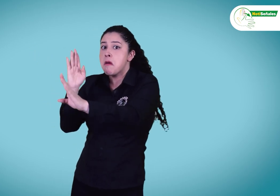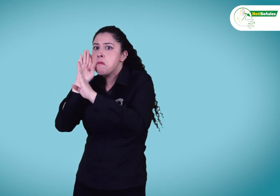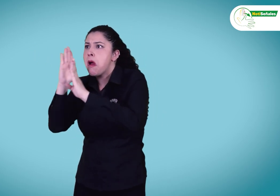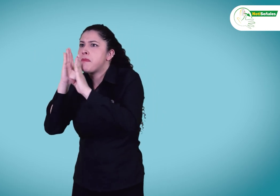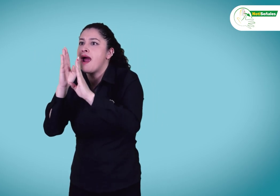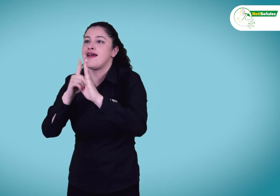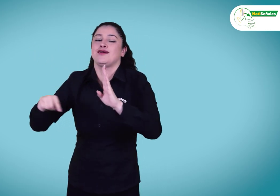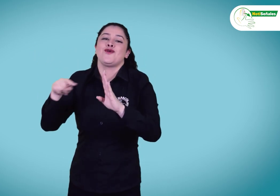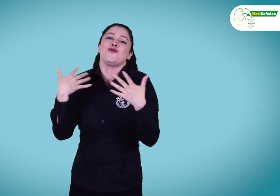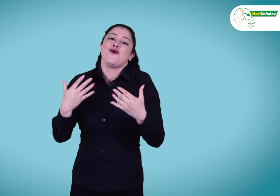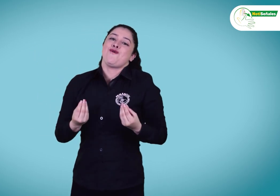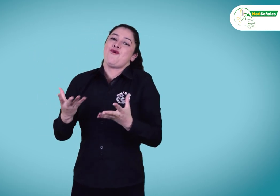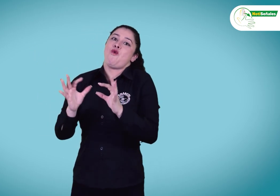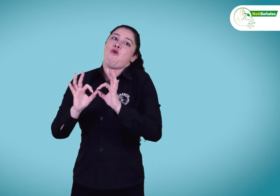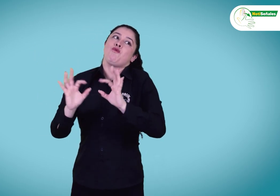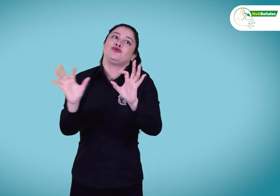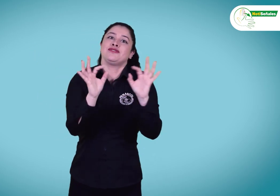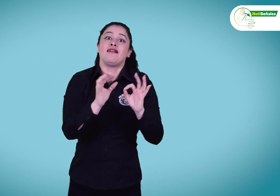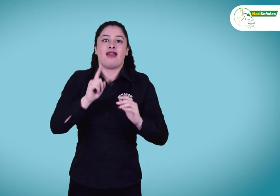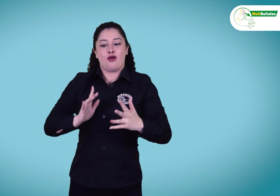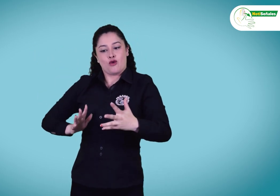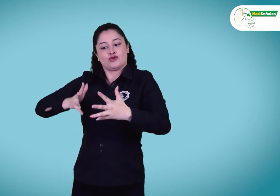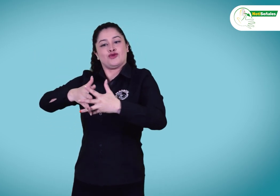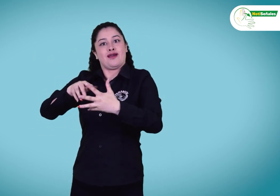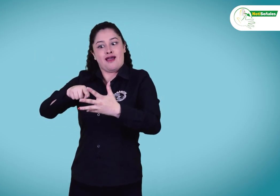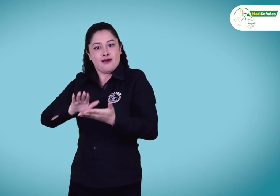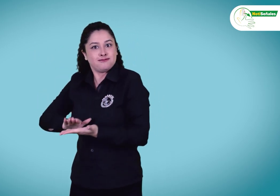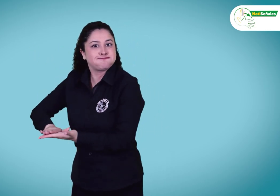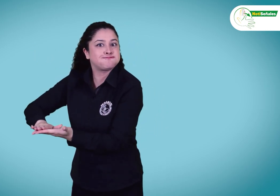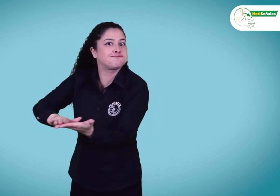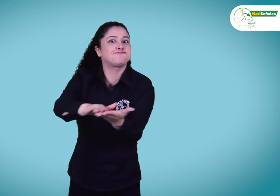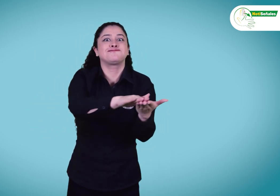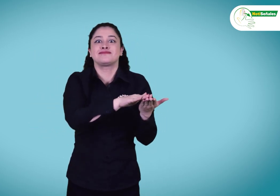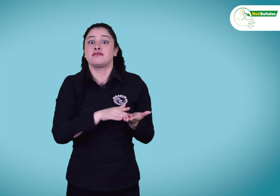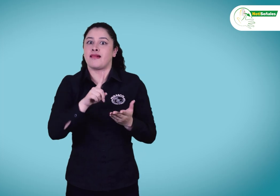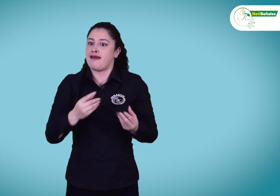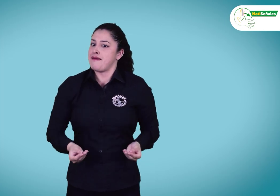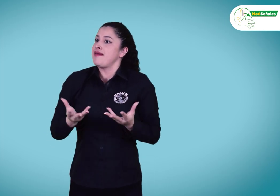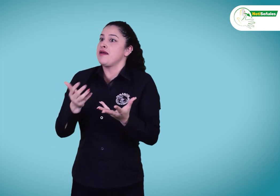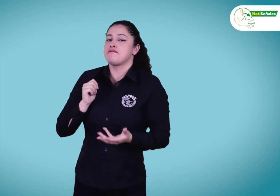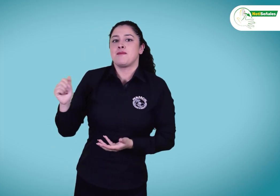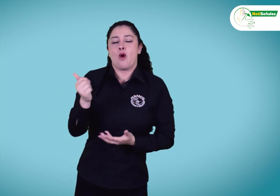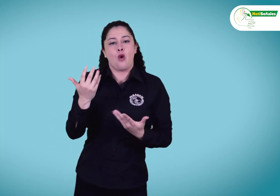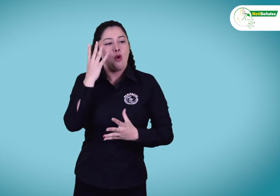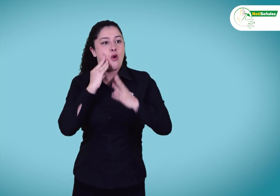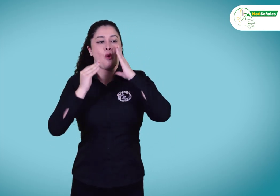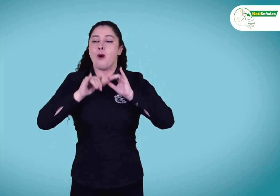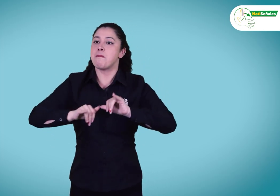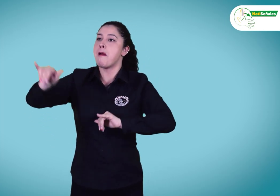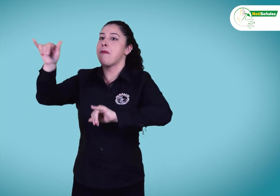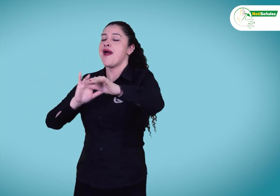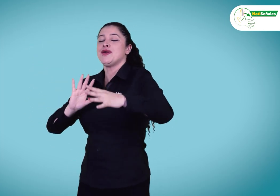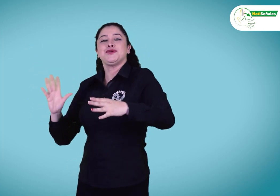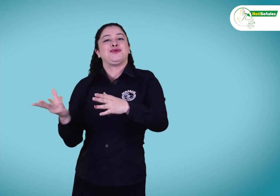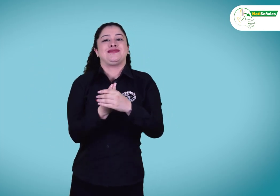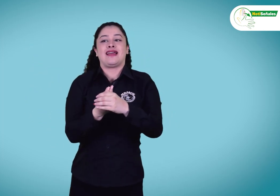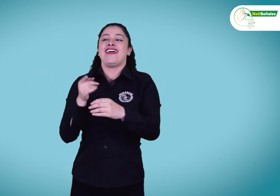y toma de conciencia las personas sordas puedan tener una atención oportuna y una experiencia de viaje incluyente.